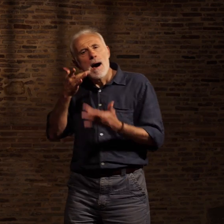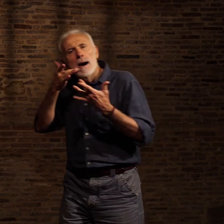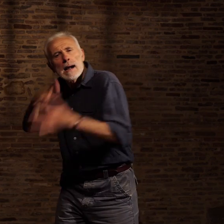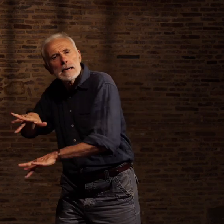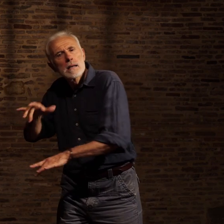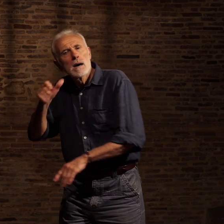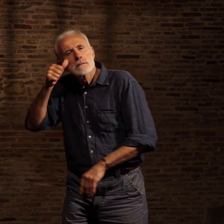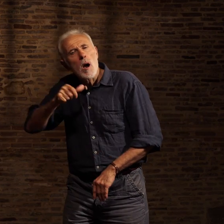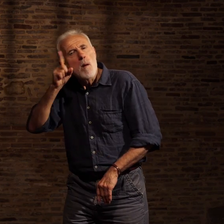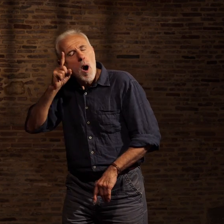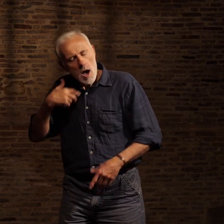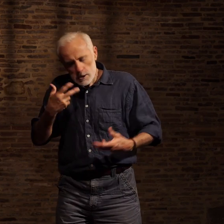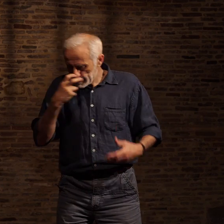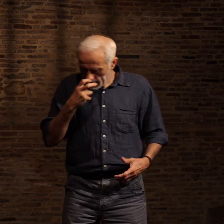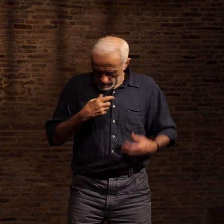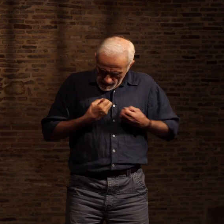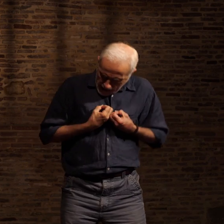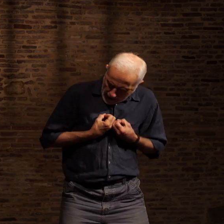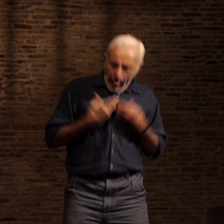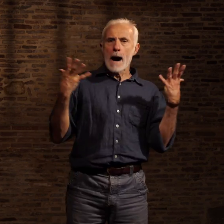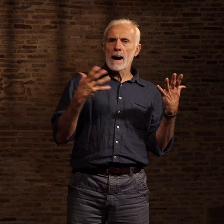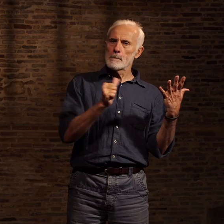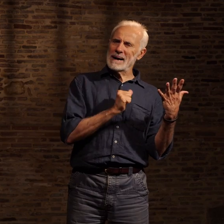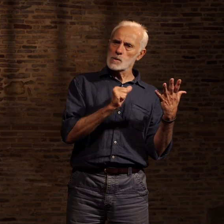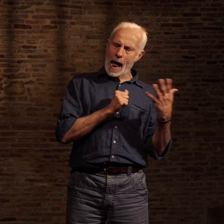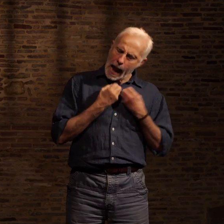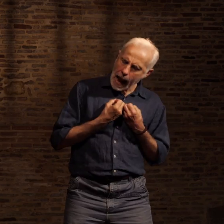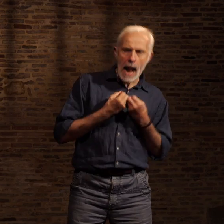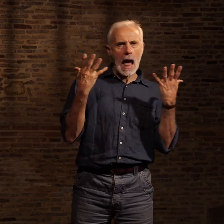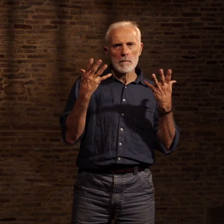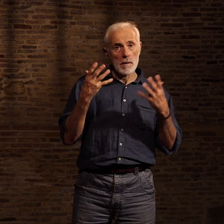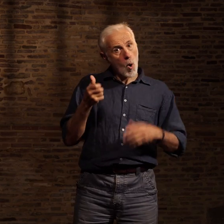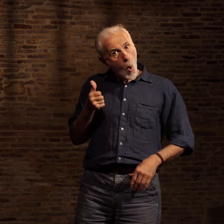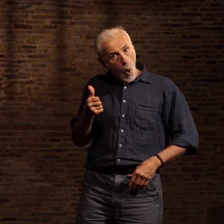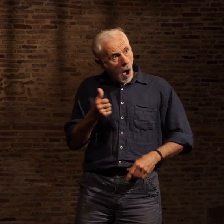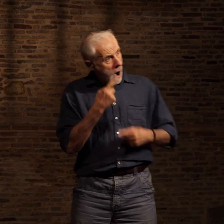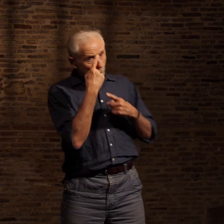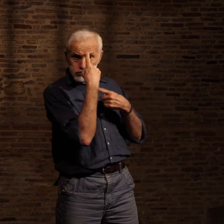distinction. Le peuple noir d'Amérique devrait se réveiller afin de se sauver lui-même.